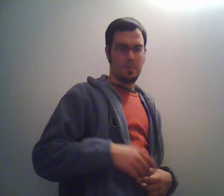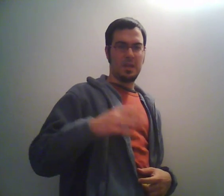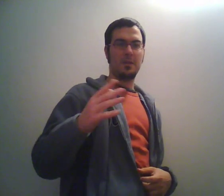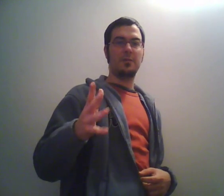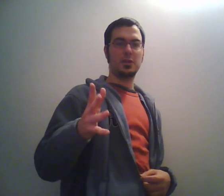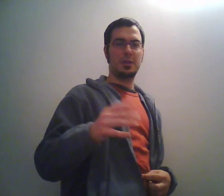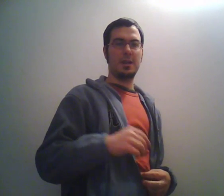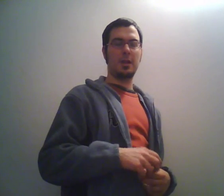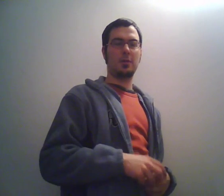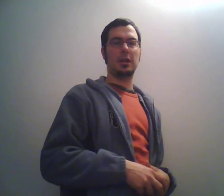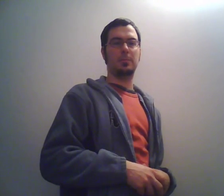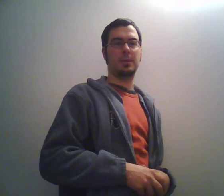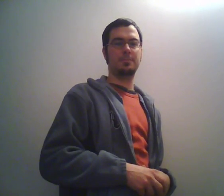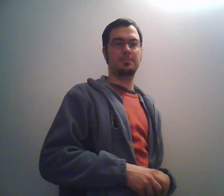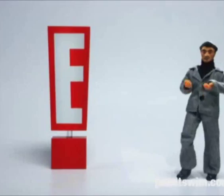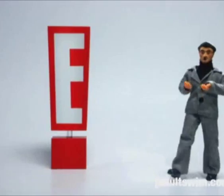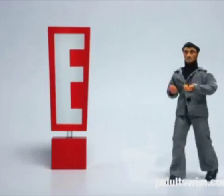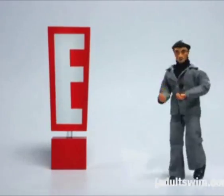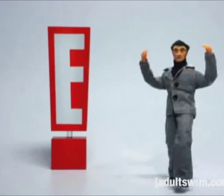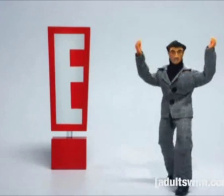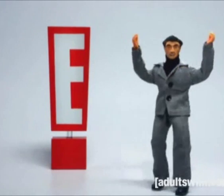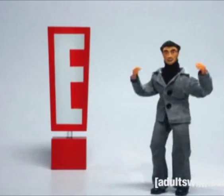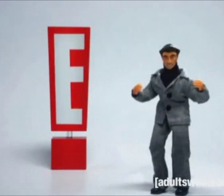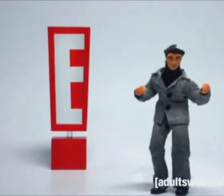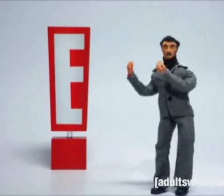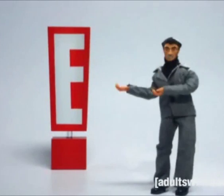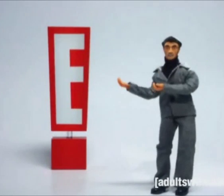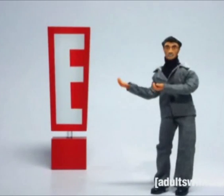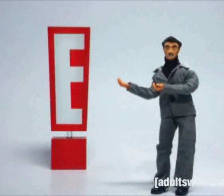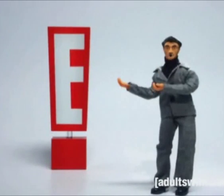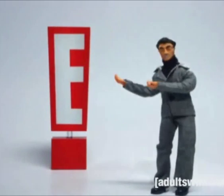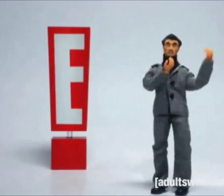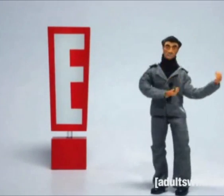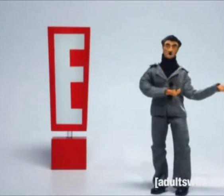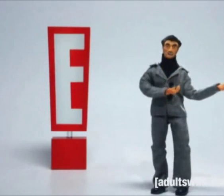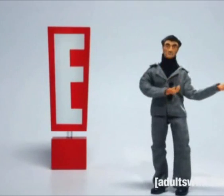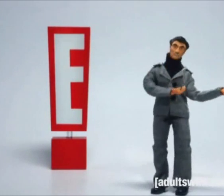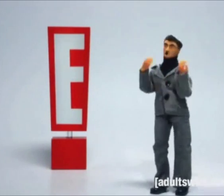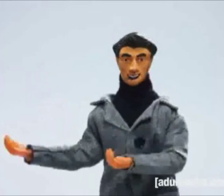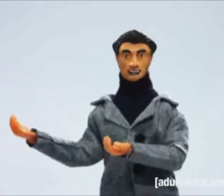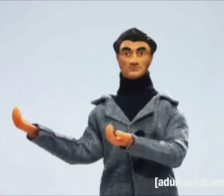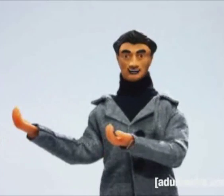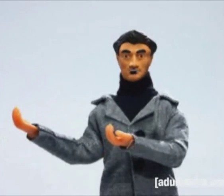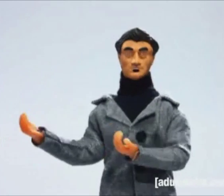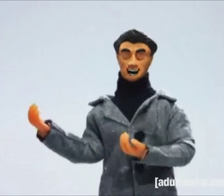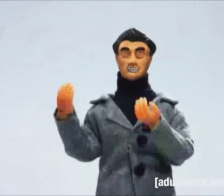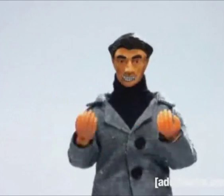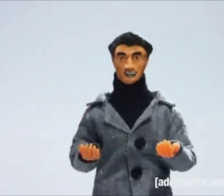vi faccio vedere un altro clip. hollywood's turned everything, from old TV shows to video games to theme park rides into